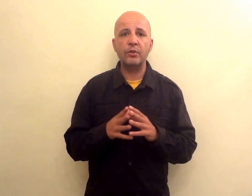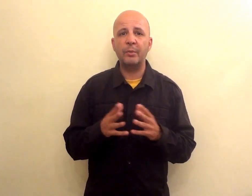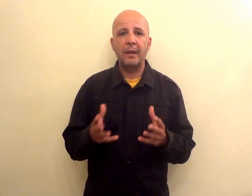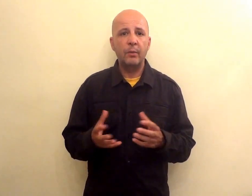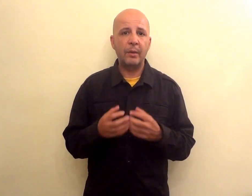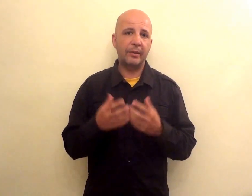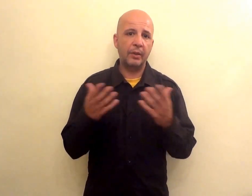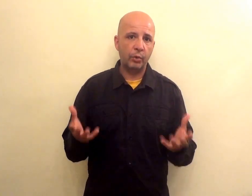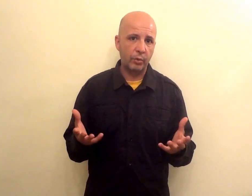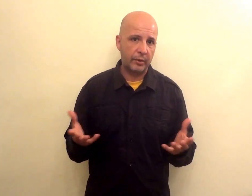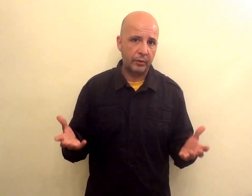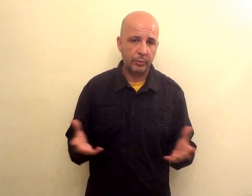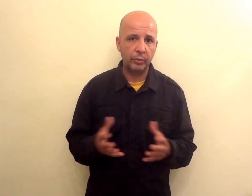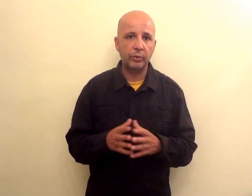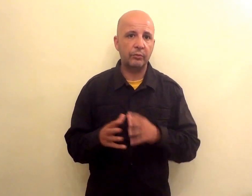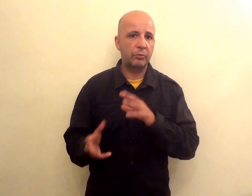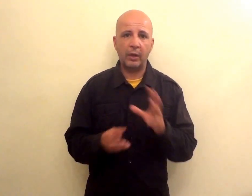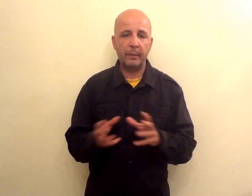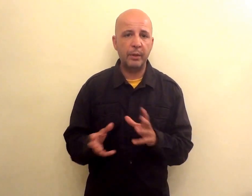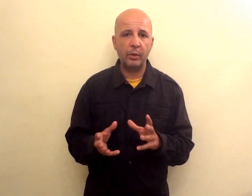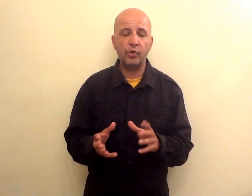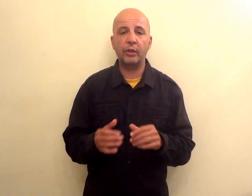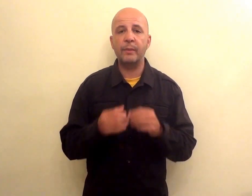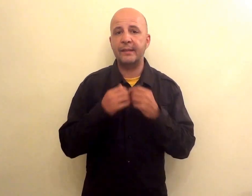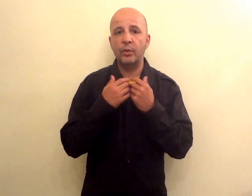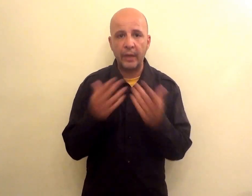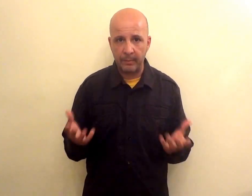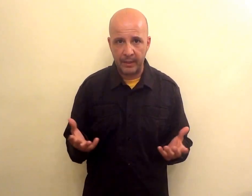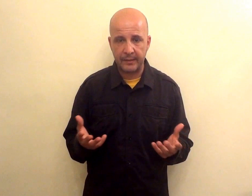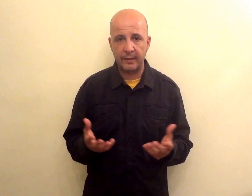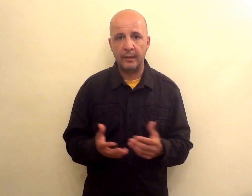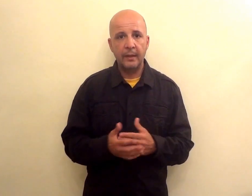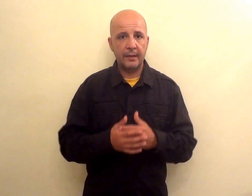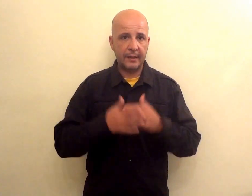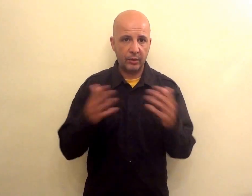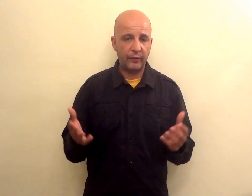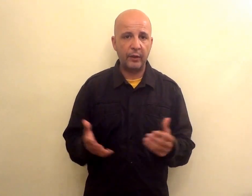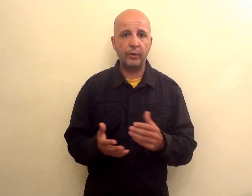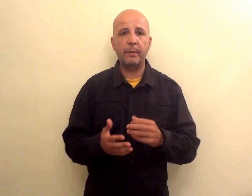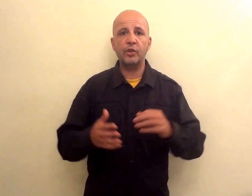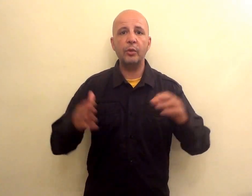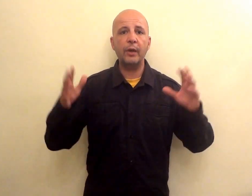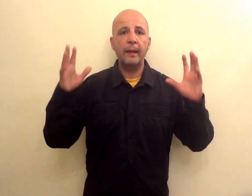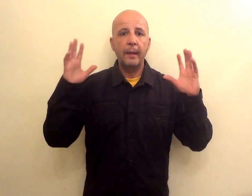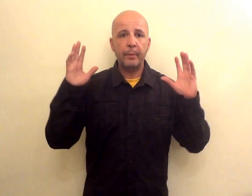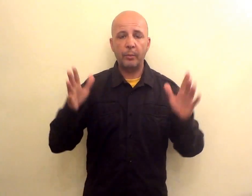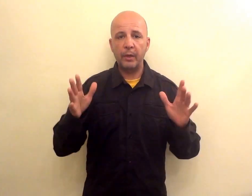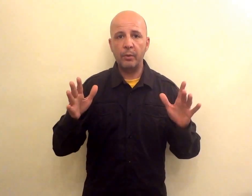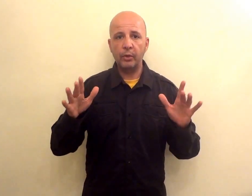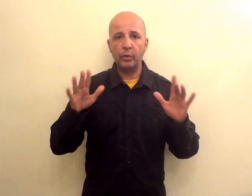insomma una partita noiosa, diciamolo tutto qualche piccola giocata di Messi, non è il Messi stratosferico del Barcellona però per il momento